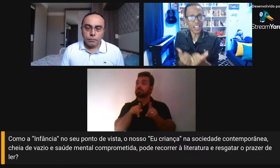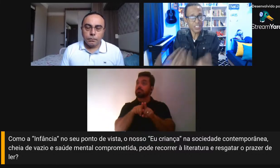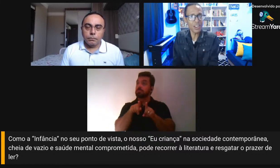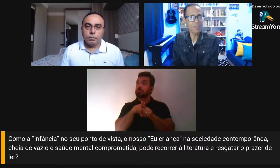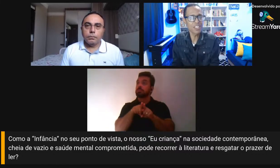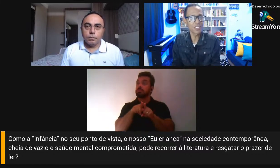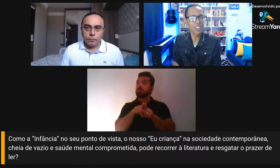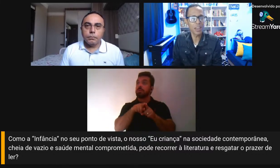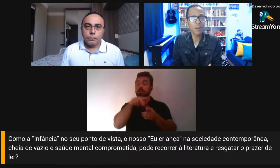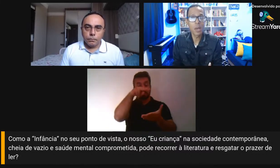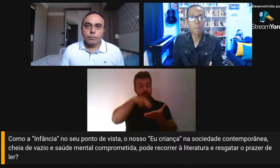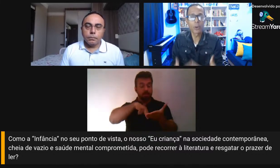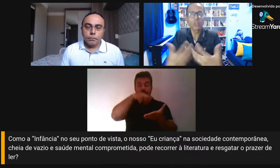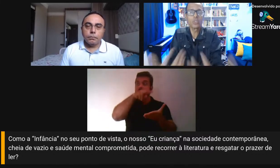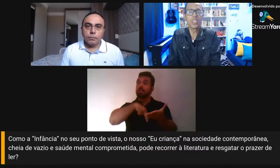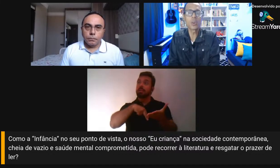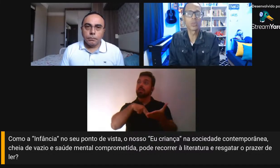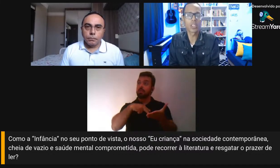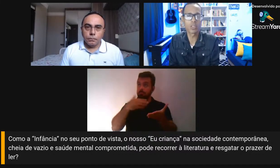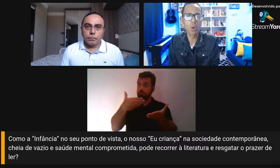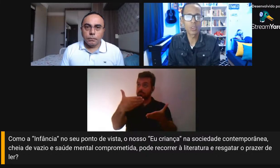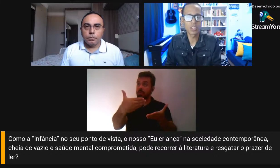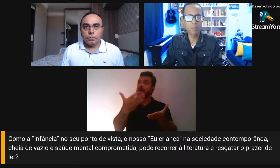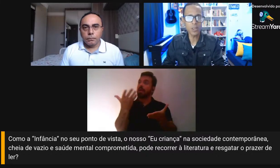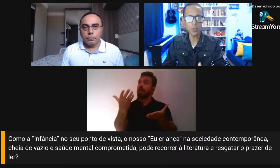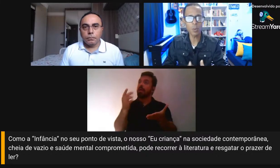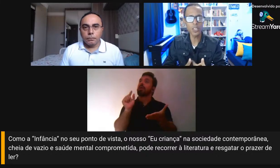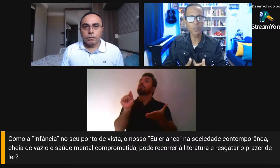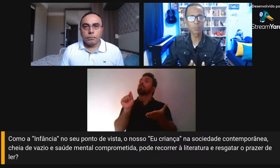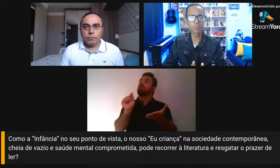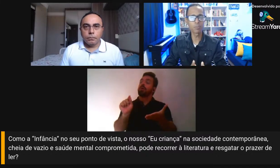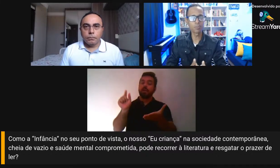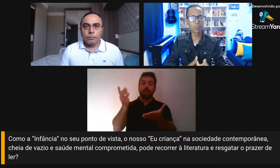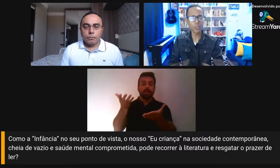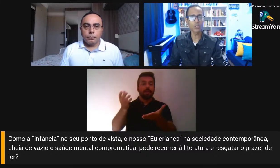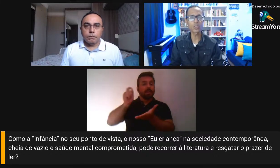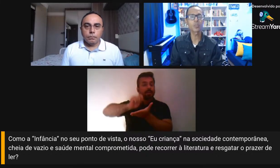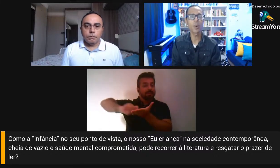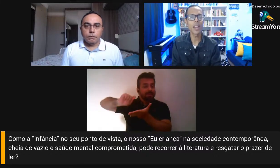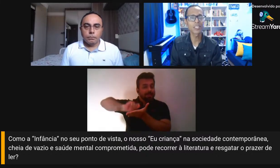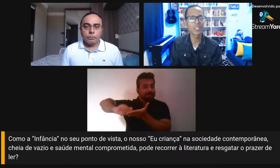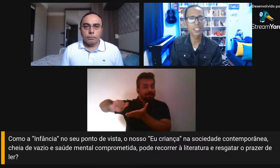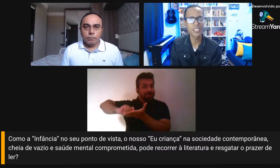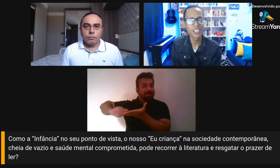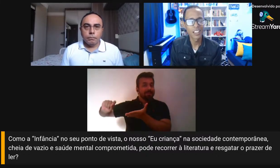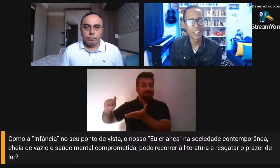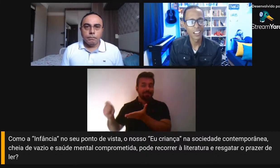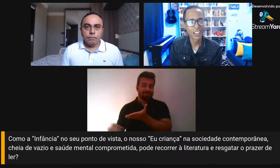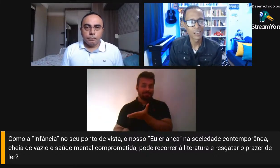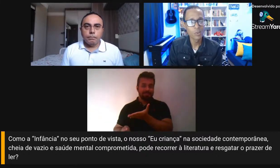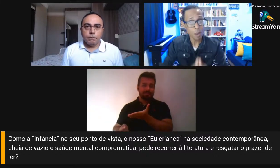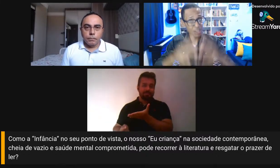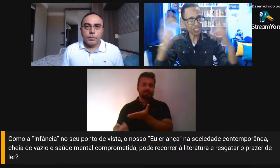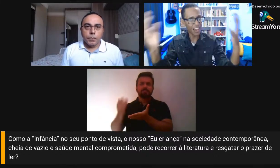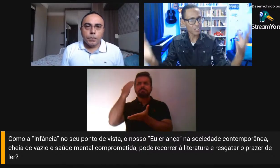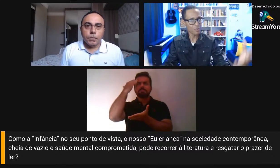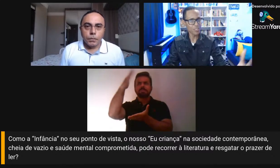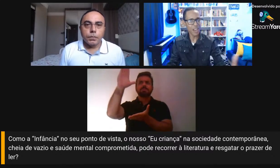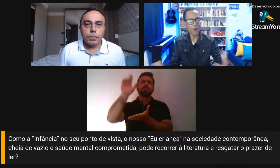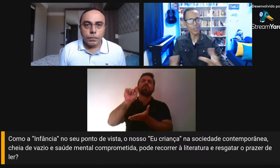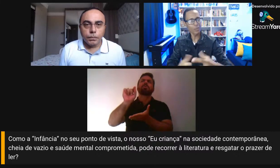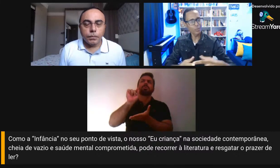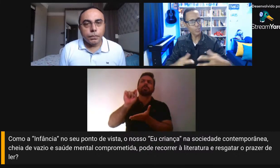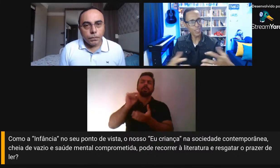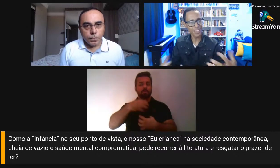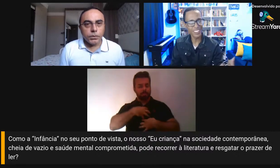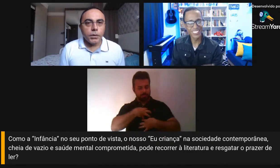lê, a gente quer escrever, gente quer produzir outras coisas, principalmente produções poéticas. Numa mensagem